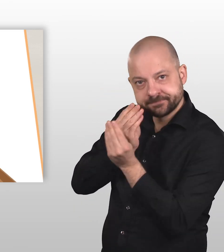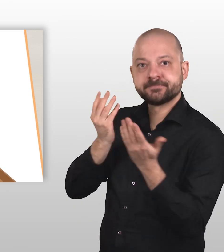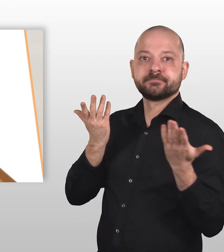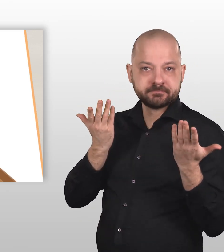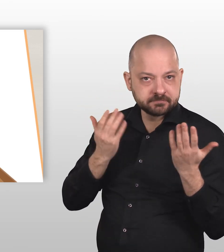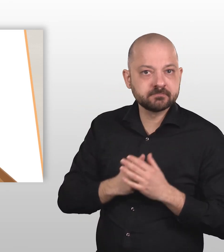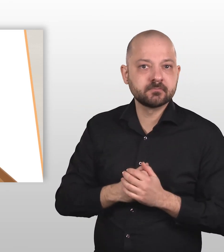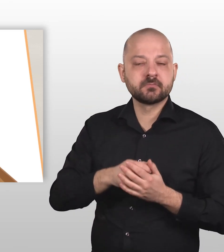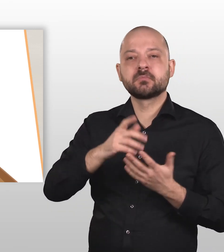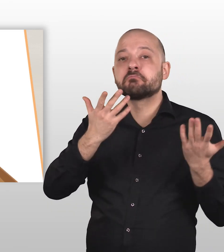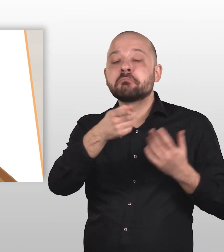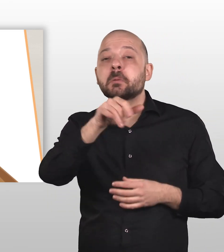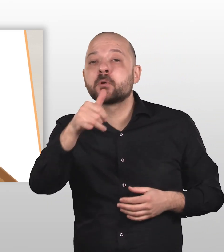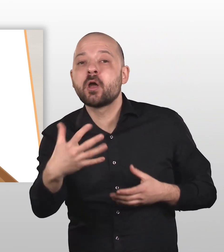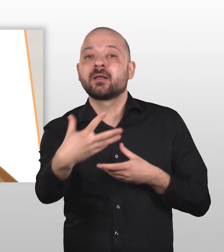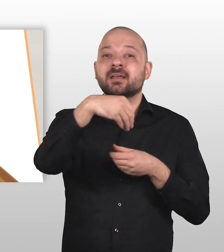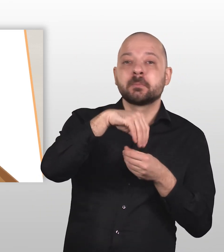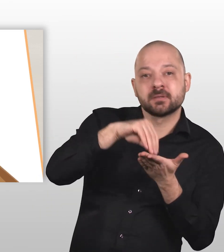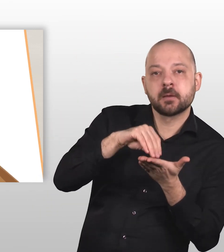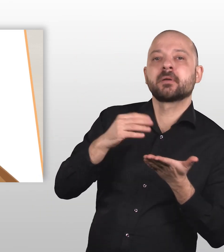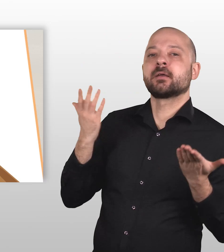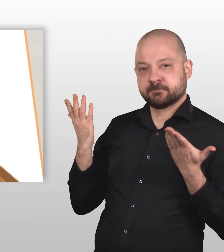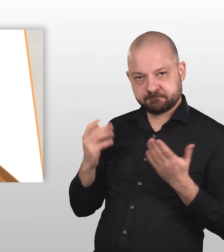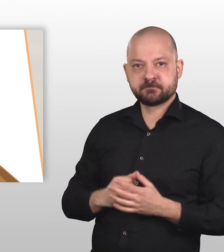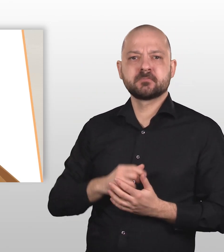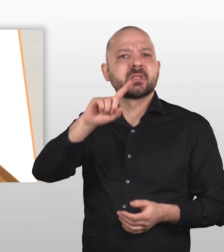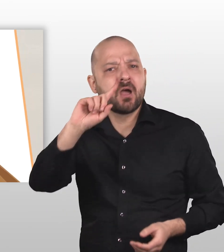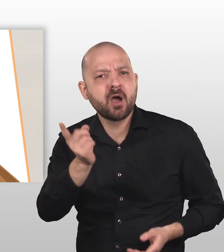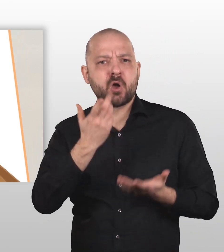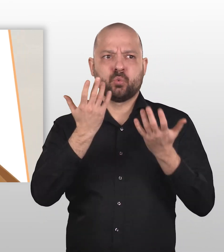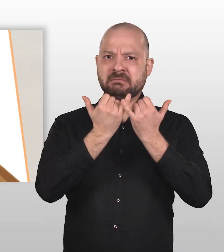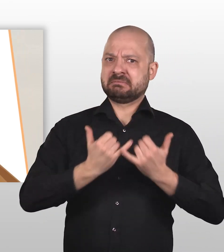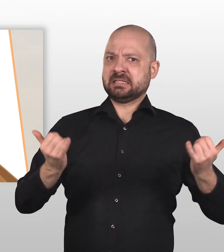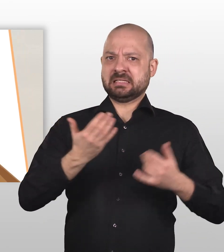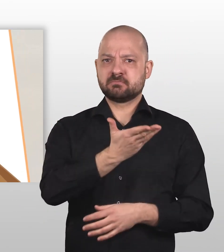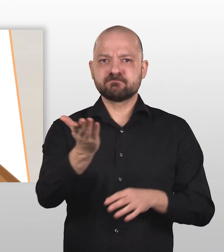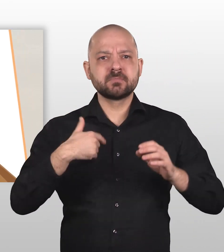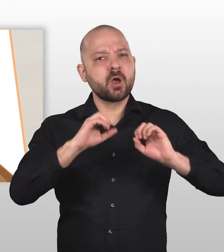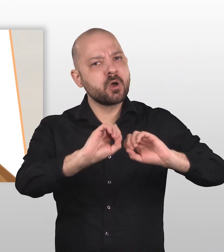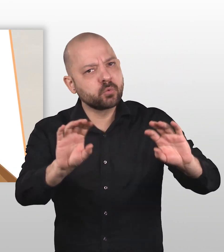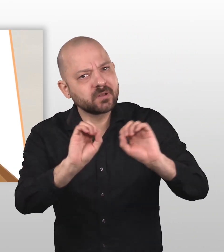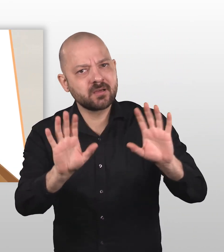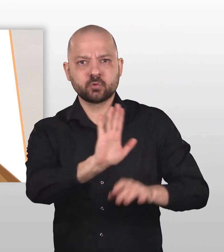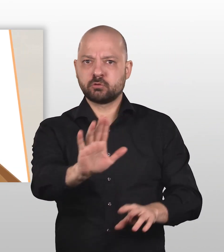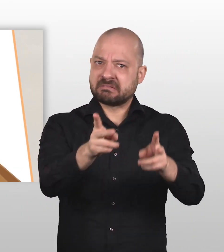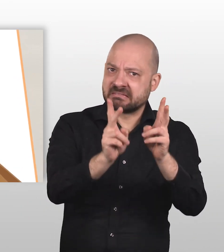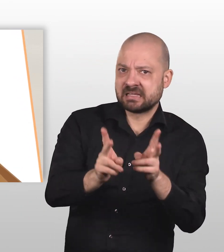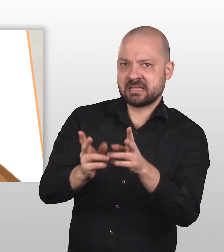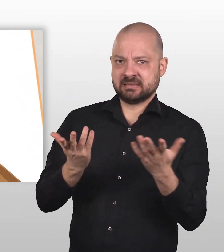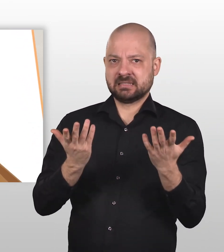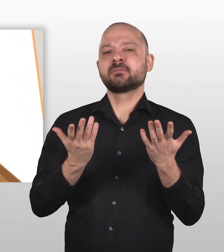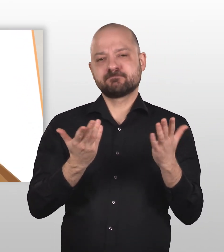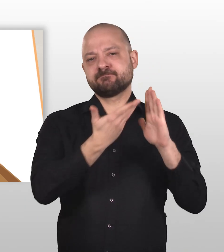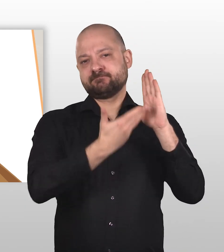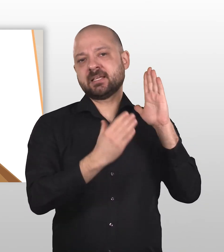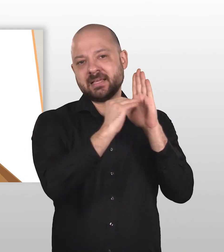wenden können, wenn sie an Projekten beteiligt sind. Wie Kinder und Jugendliche über ihre Rechte aufgeklärt